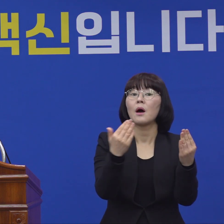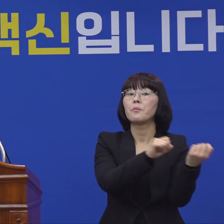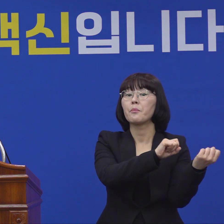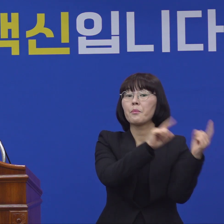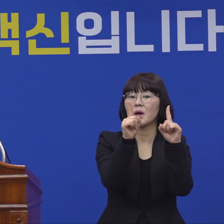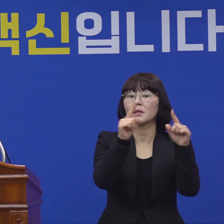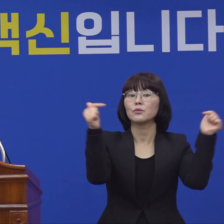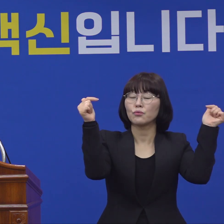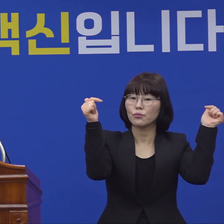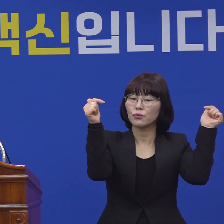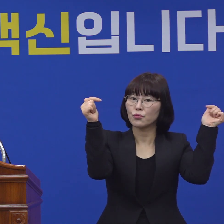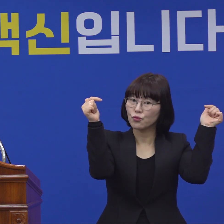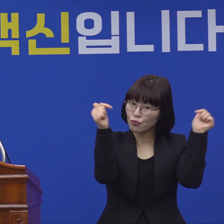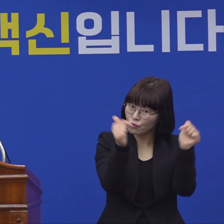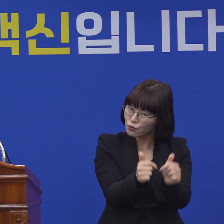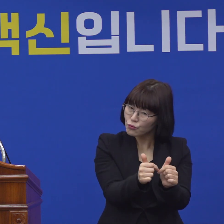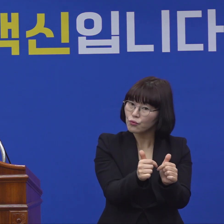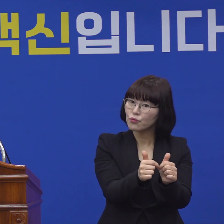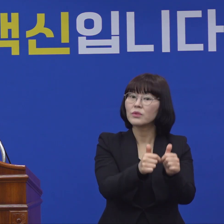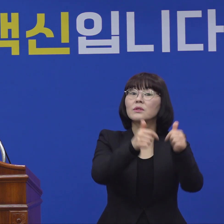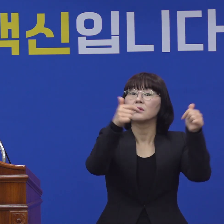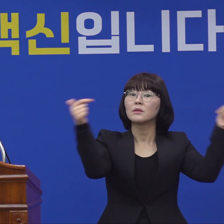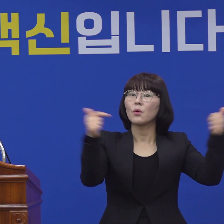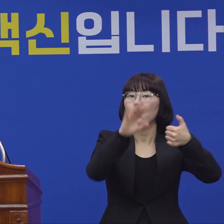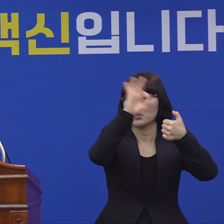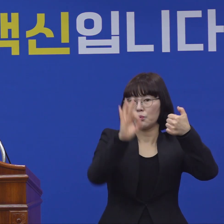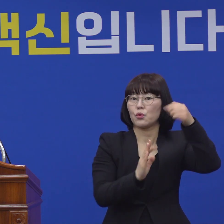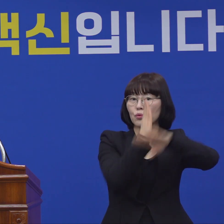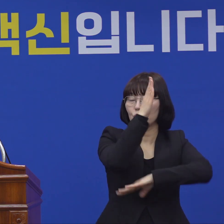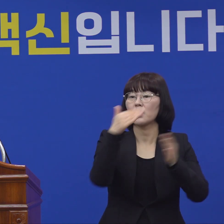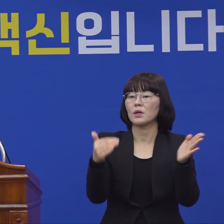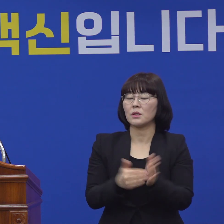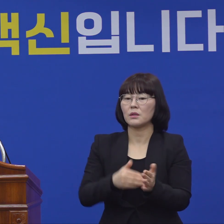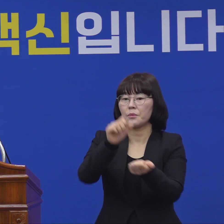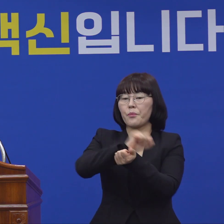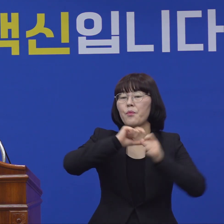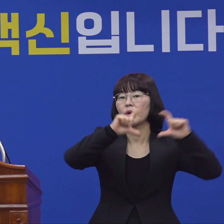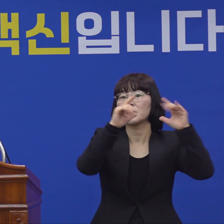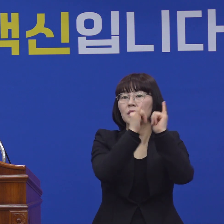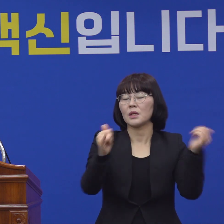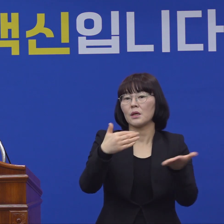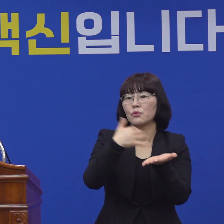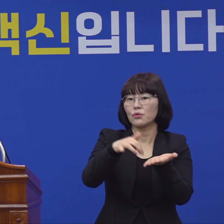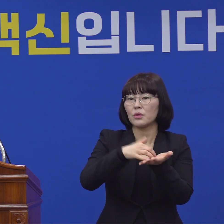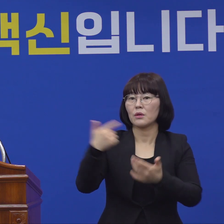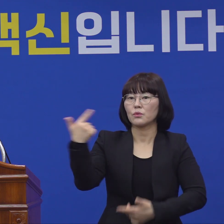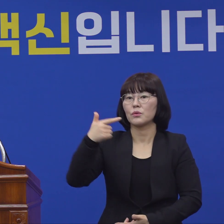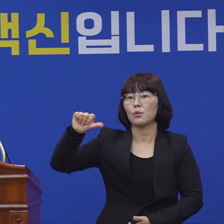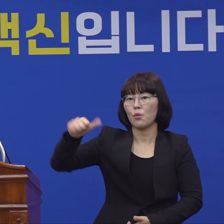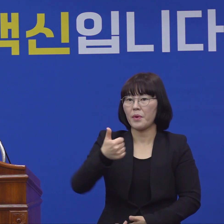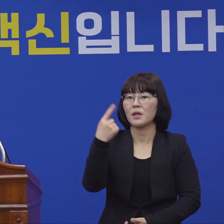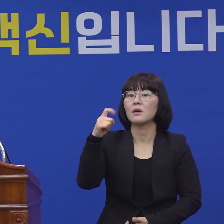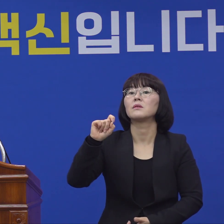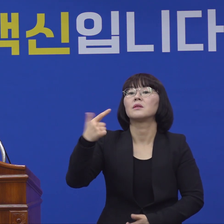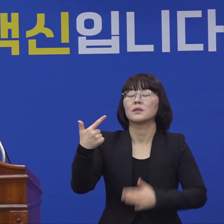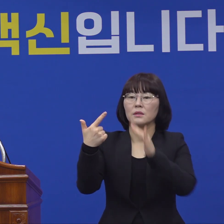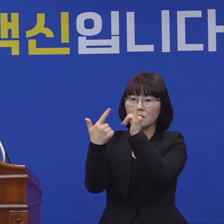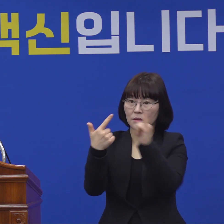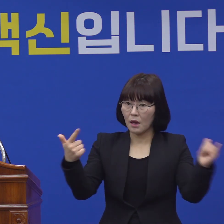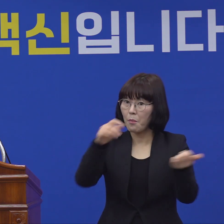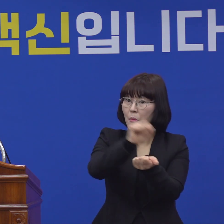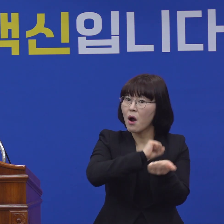비율이 절반을 넘어섰습니다. 한편 총 확진자 6,516명의 간명